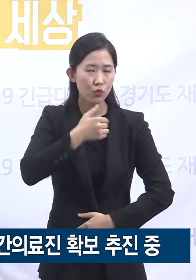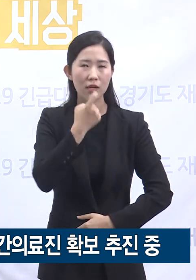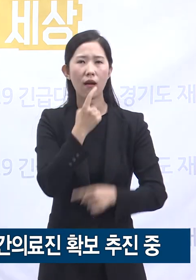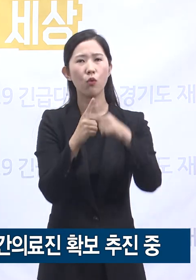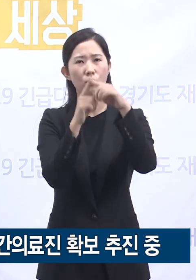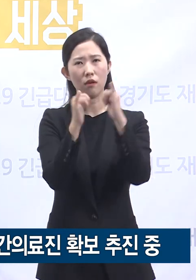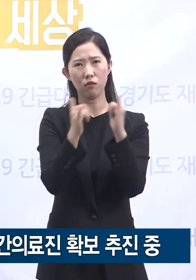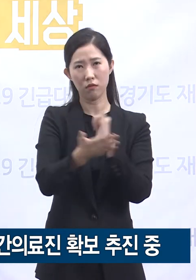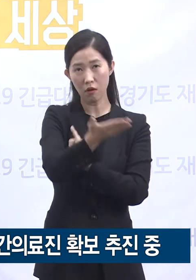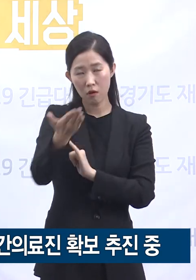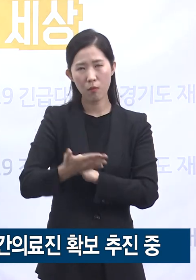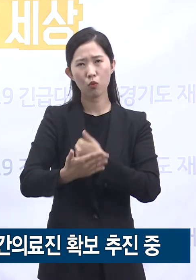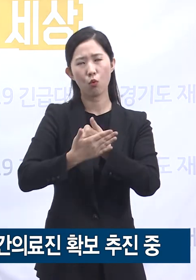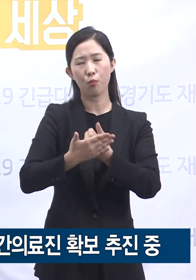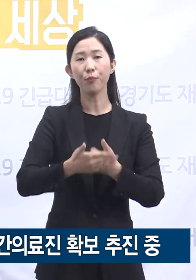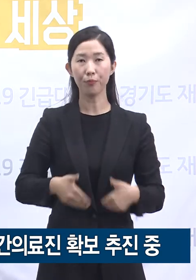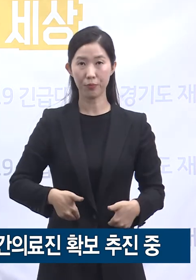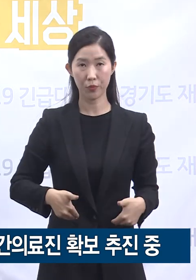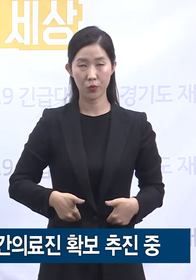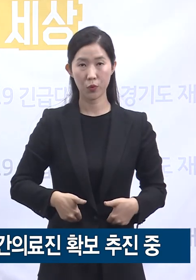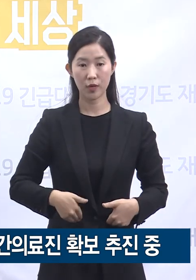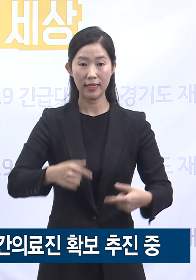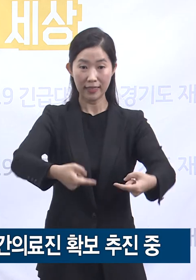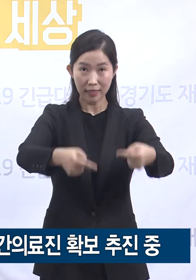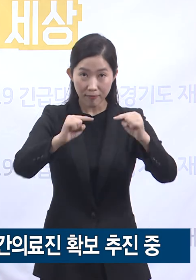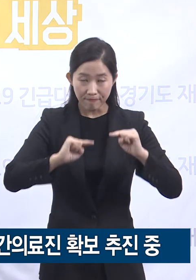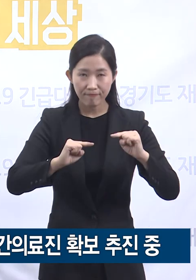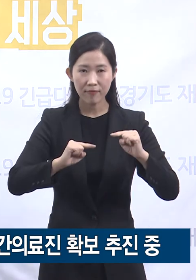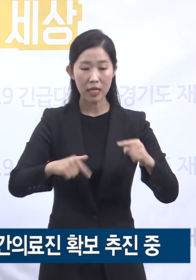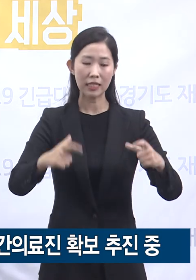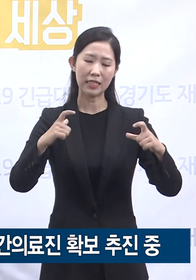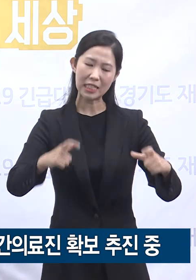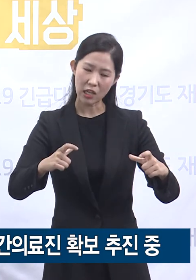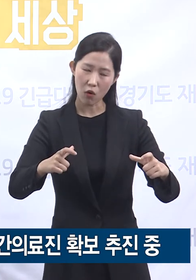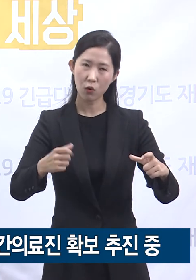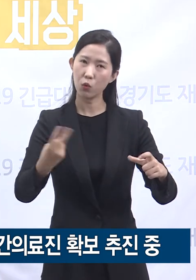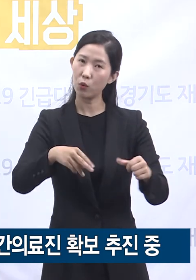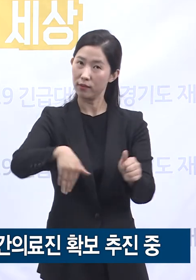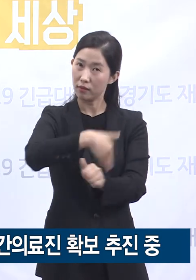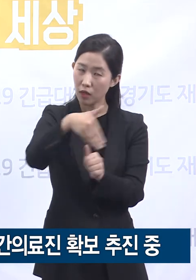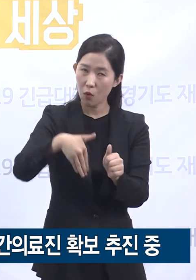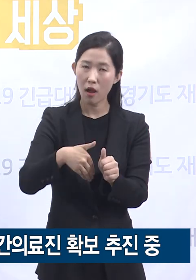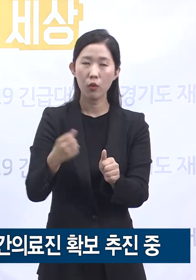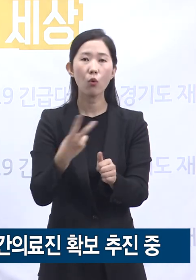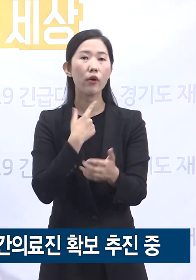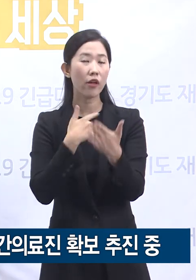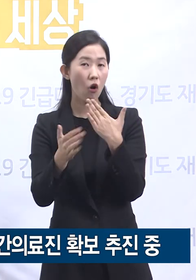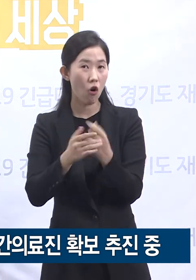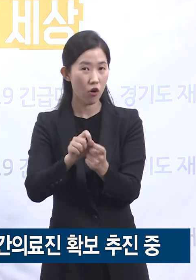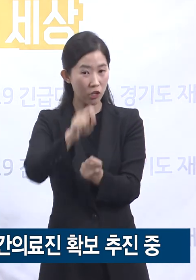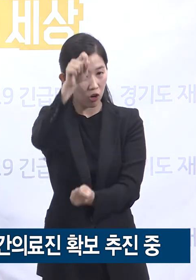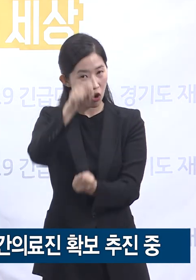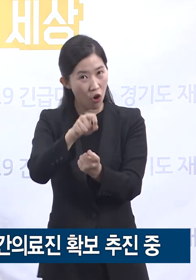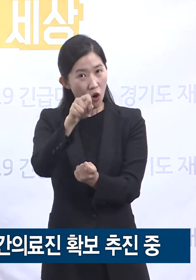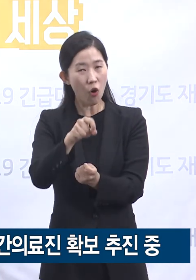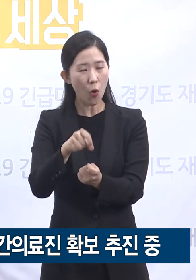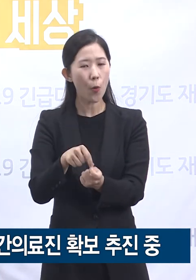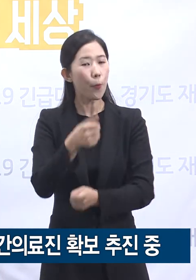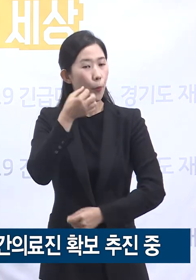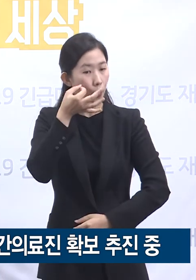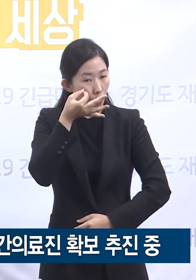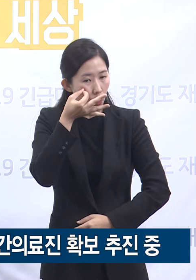자원해 주시는 선생님들께는 해당된 지역, 갖고 계신 여건, 갖춰온 경력에 따라 감염병